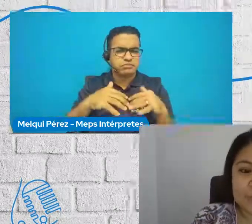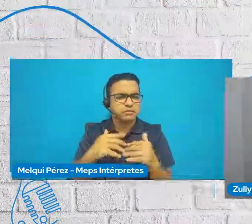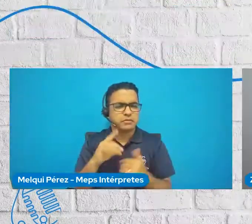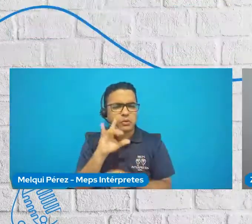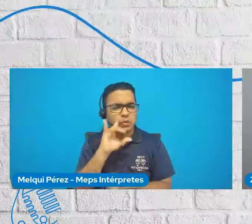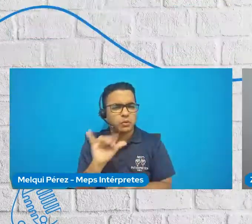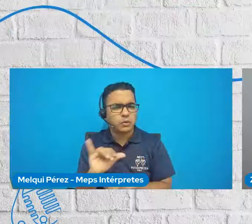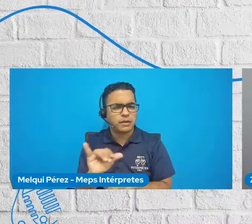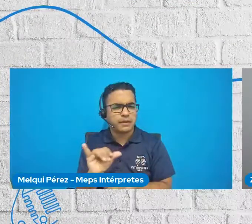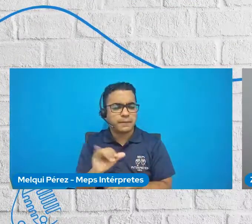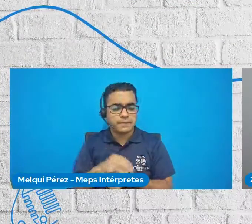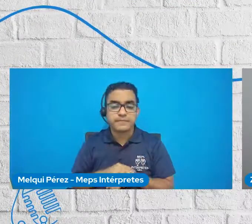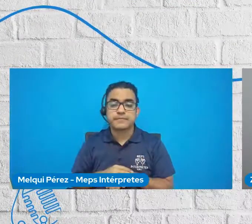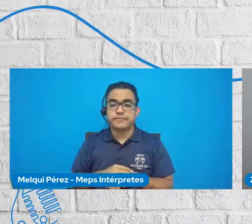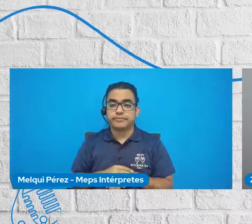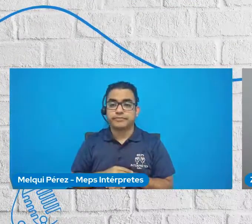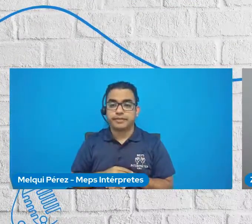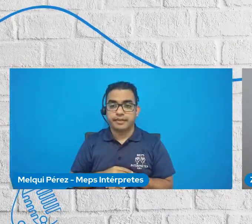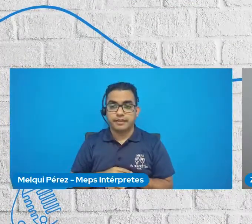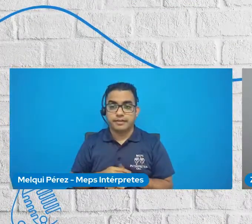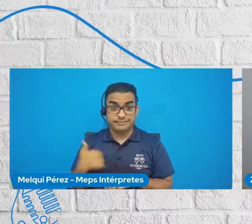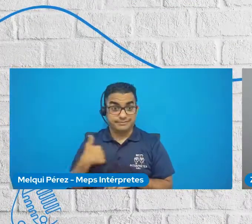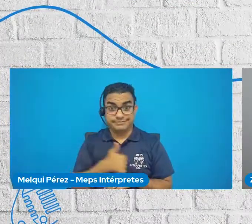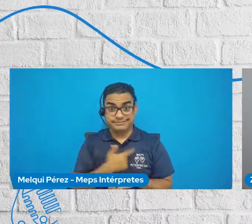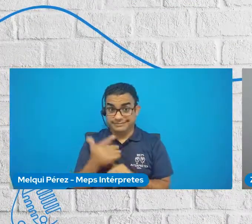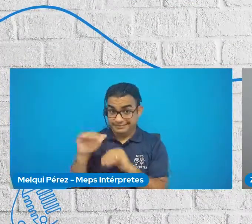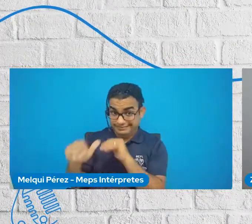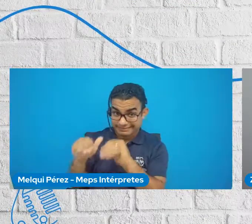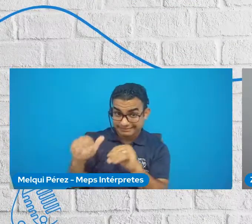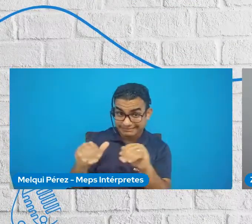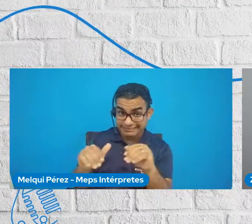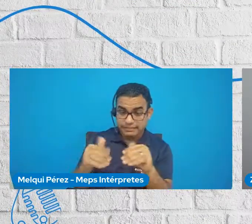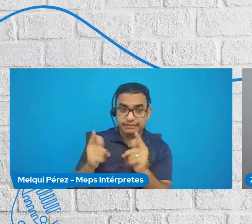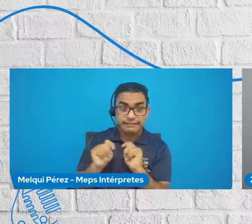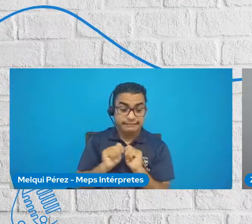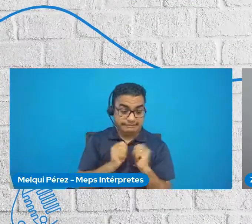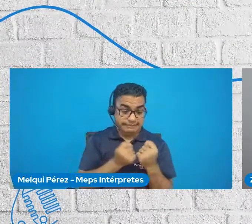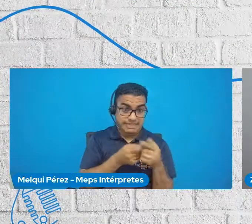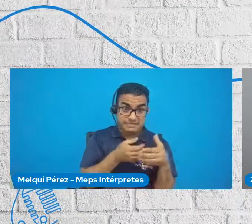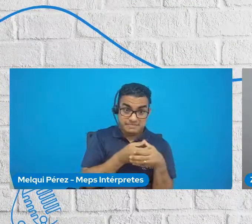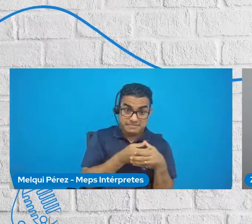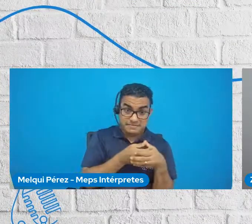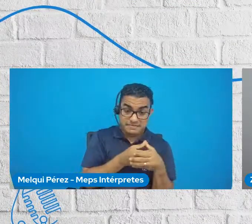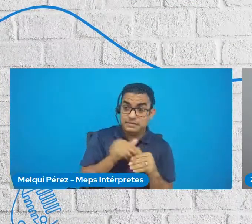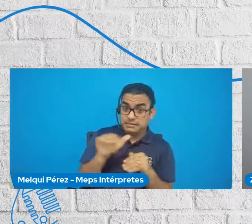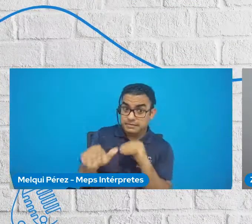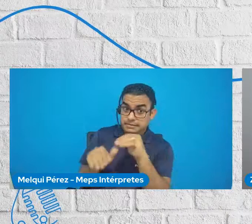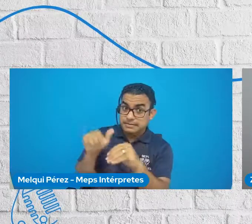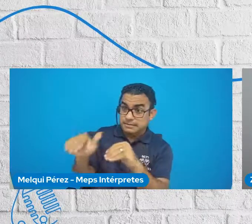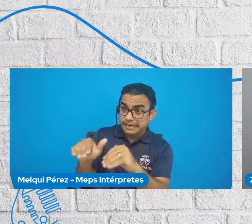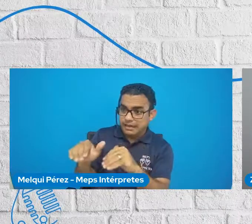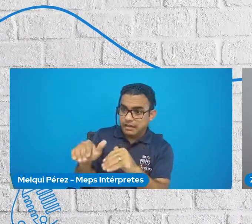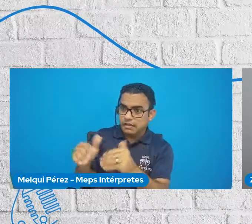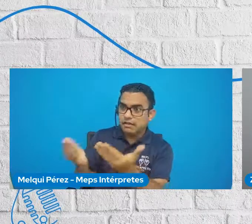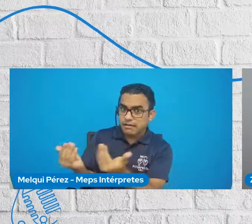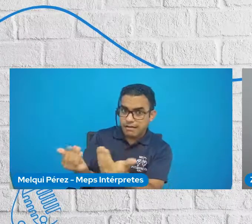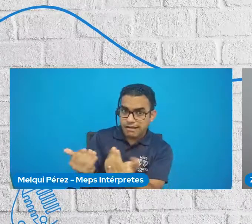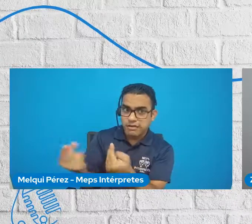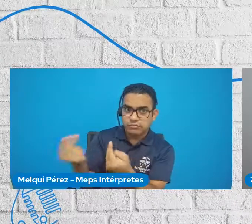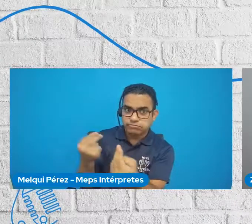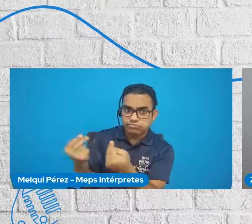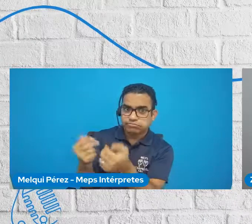La metodología es hacer voluntariado a través de un equipo de voluntarios o especialistas que